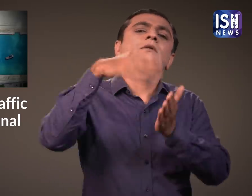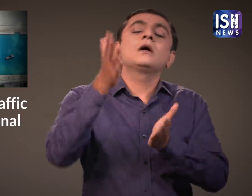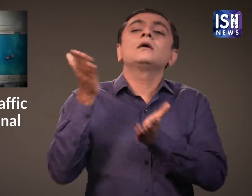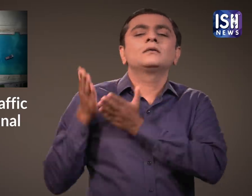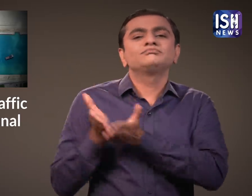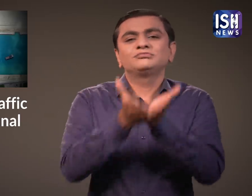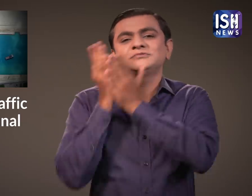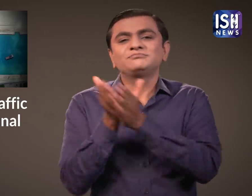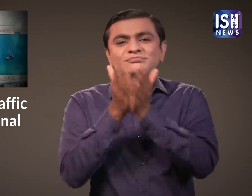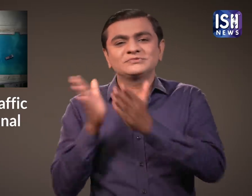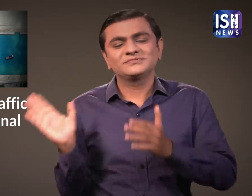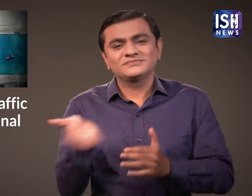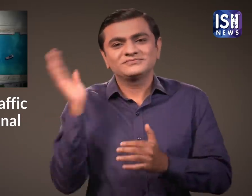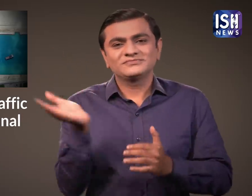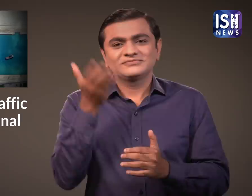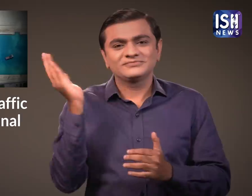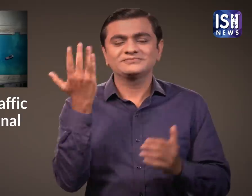अन्या दूसरा जहाज भी वहाँ से फिर गुजर पाए,